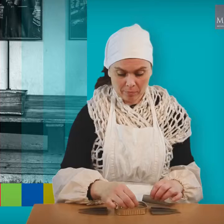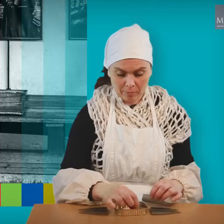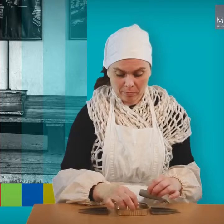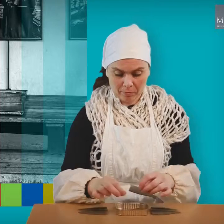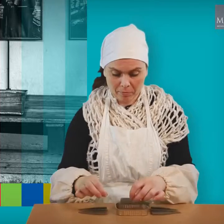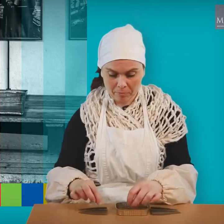Hva